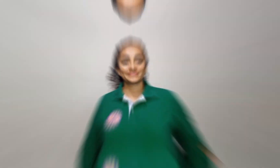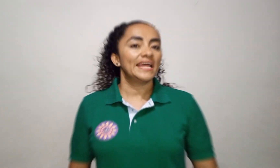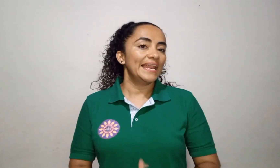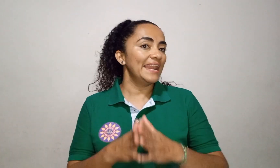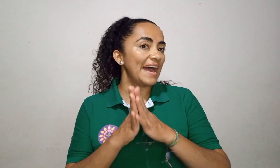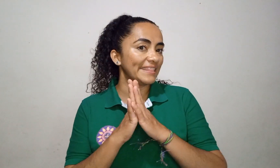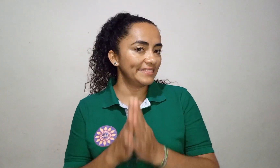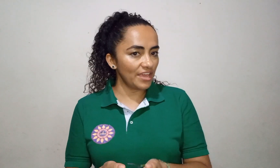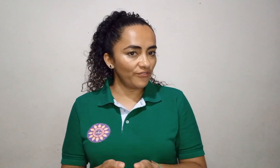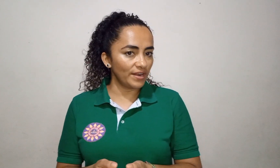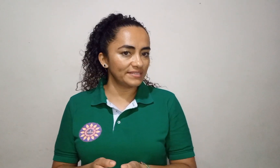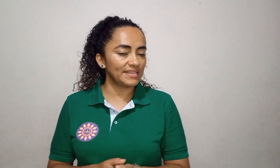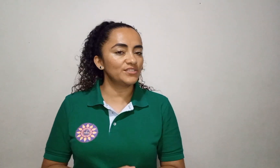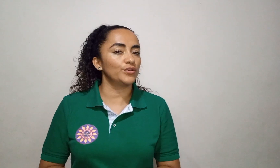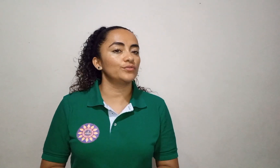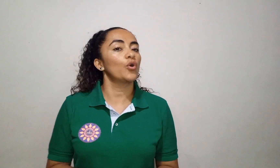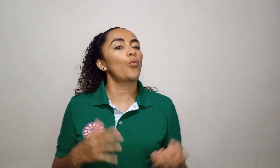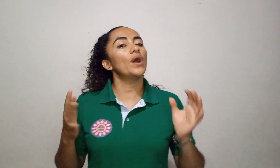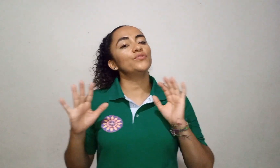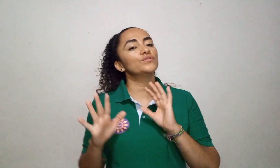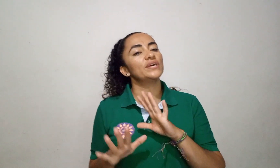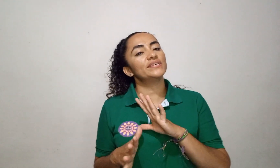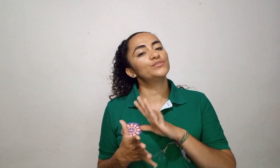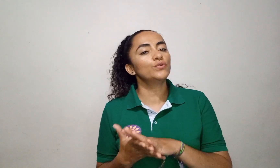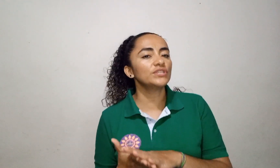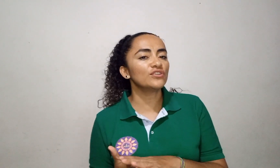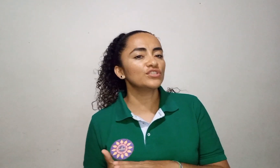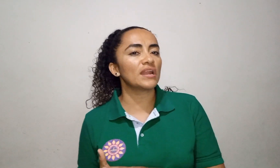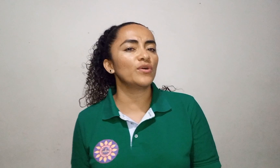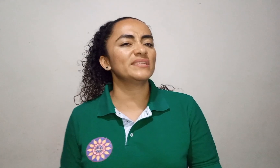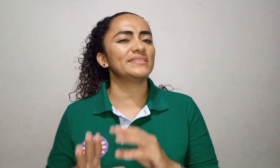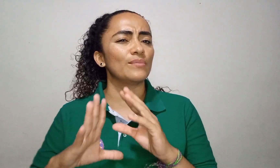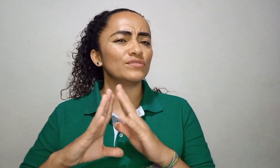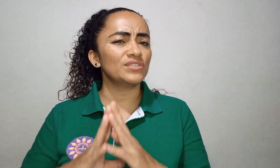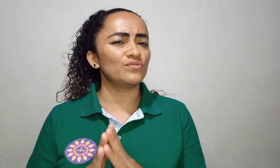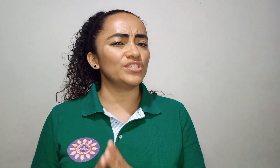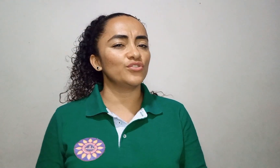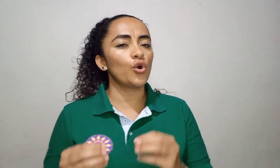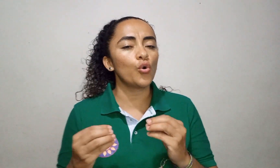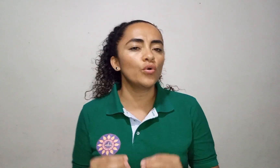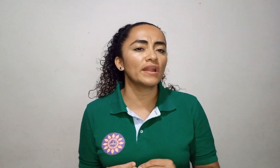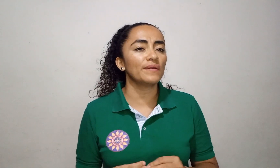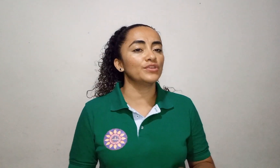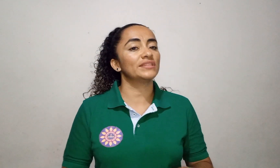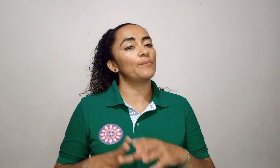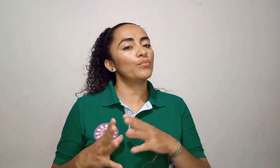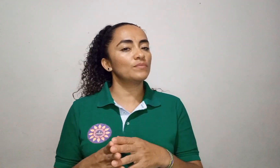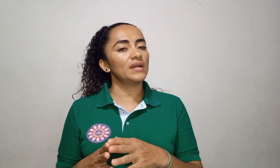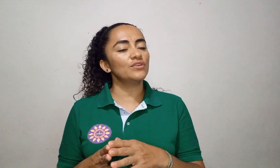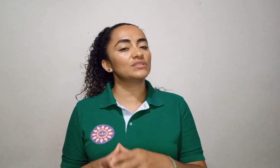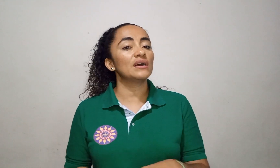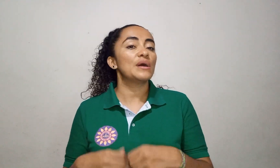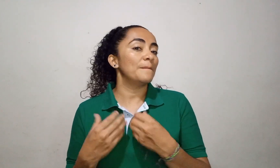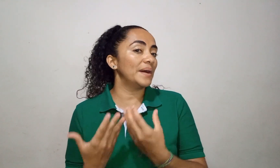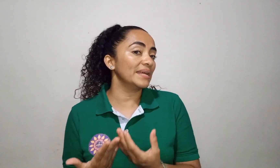La deforestación. Cuando se destruyen los árboles, estamos destruyendo una herramienta muy valiosa para